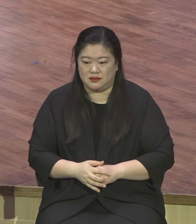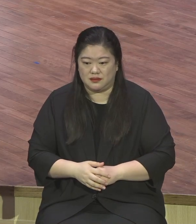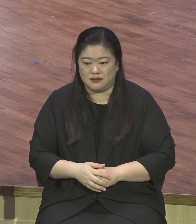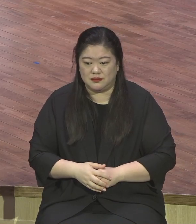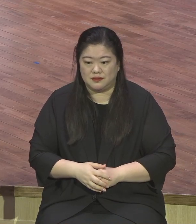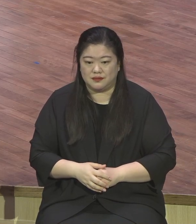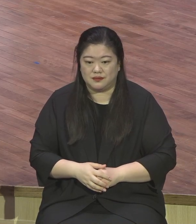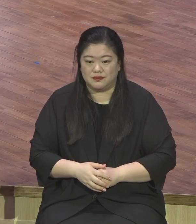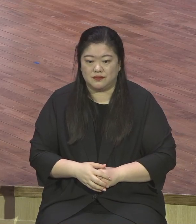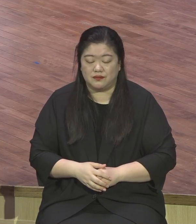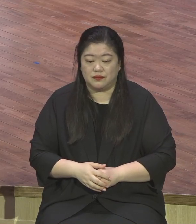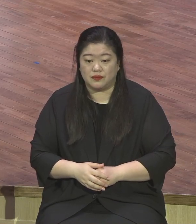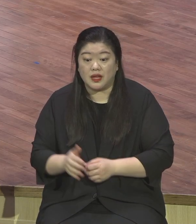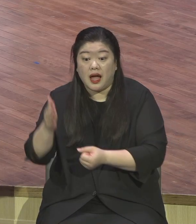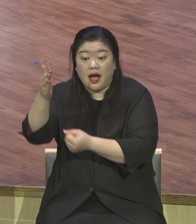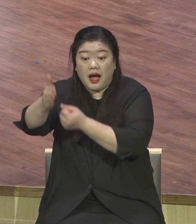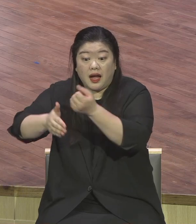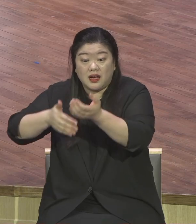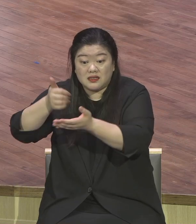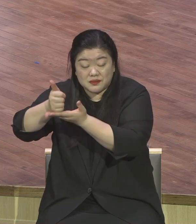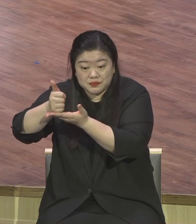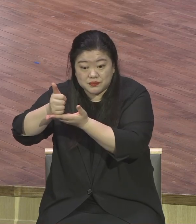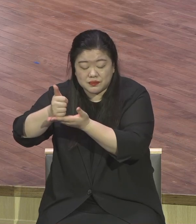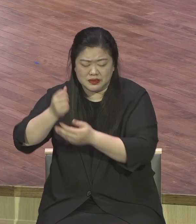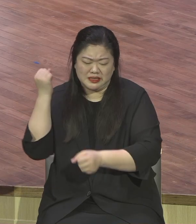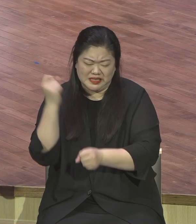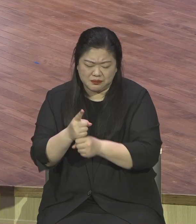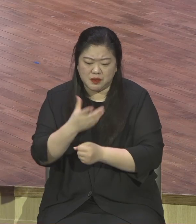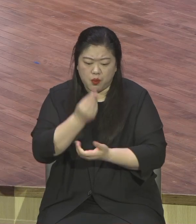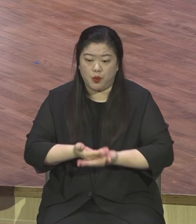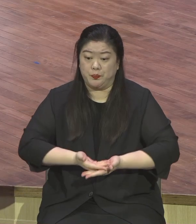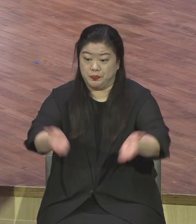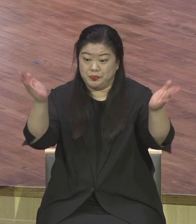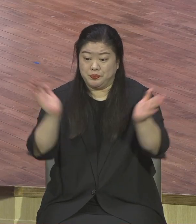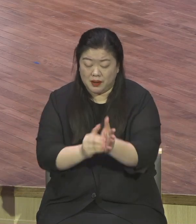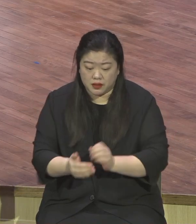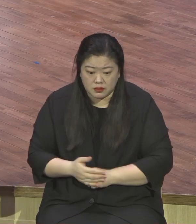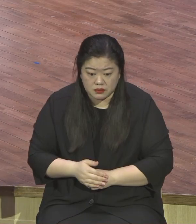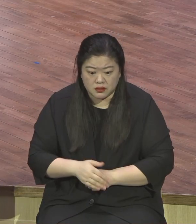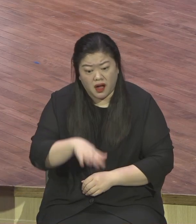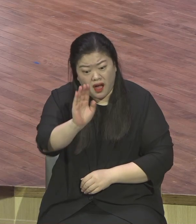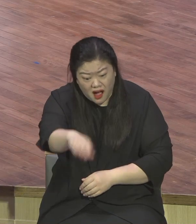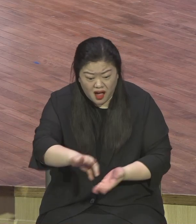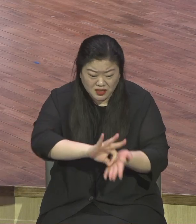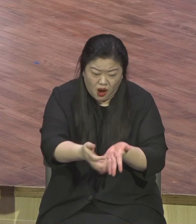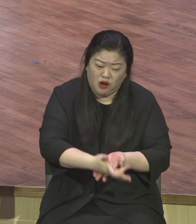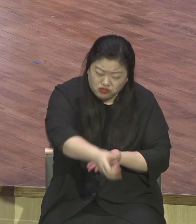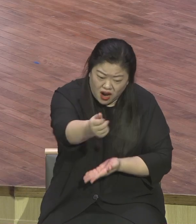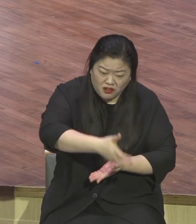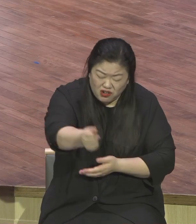만족이 없어 그럼 뭐 믿는 사람이든지 안 믿는 사람 불신자 비슷해